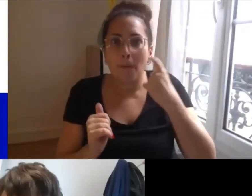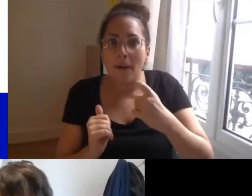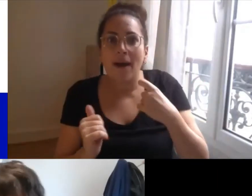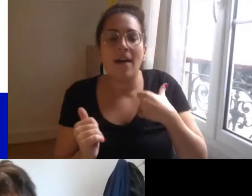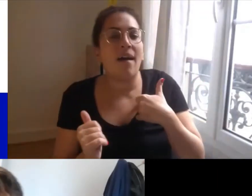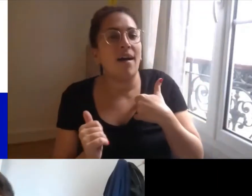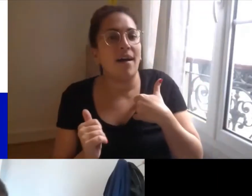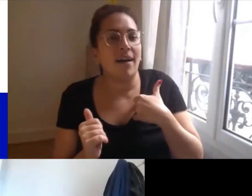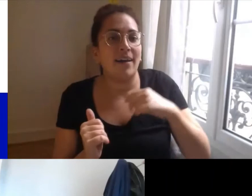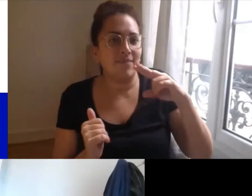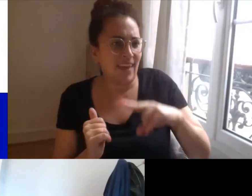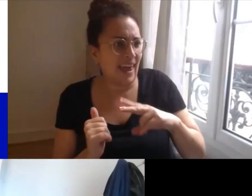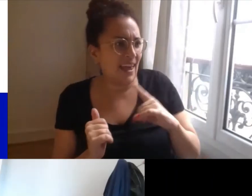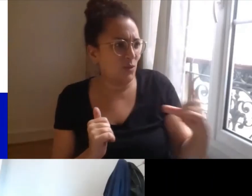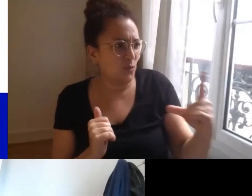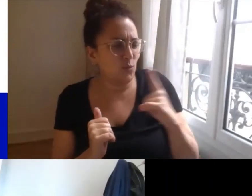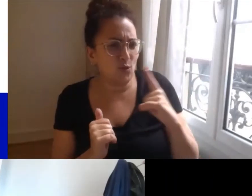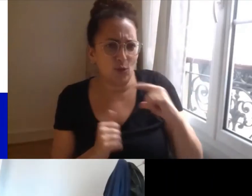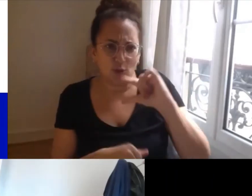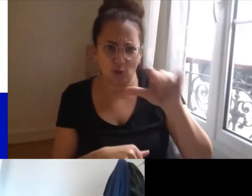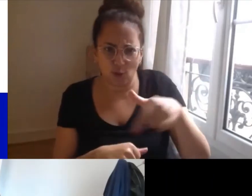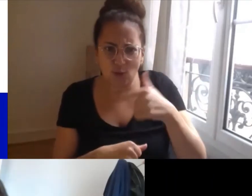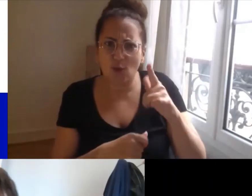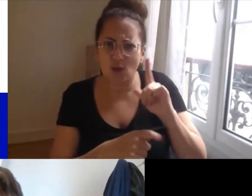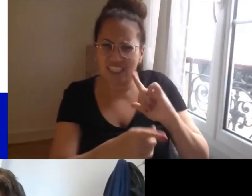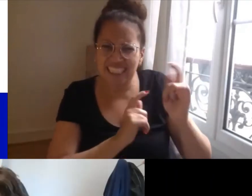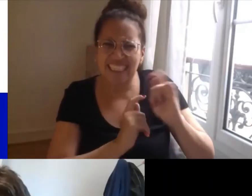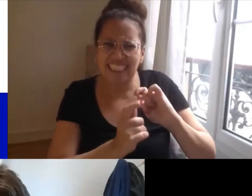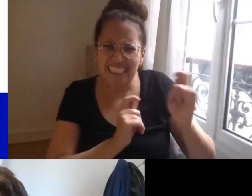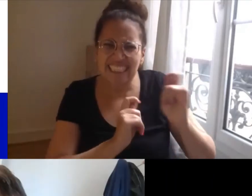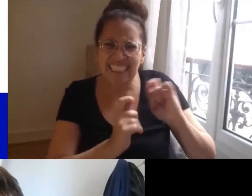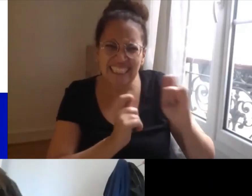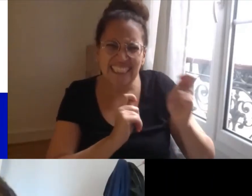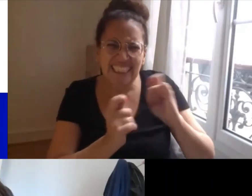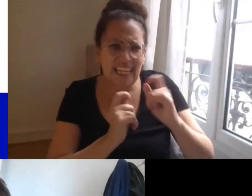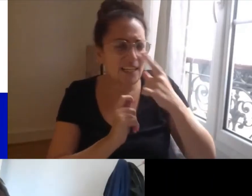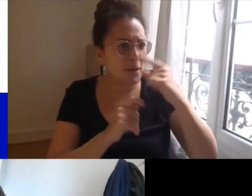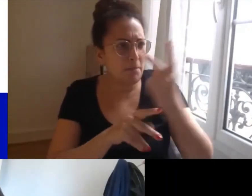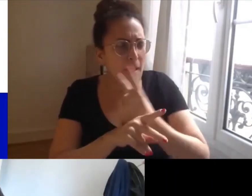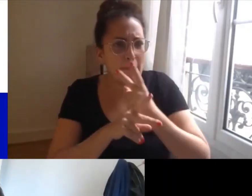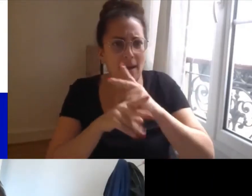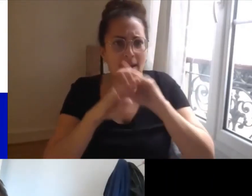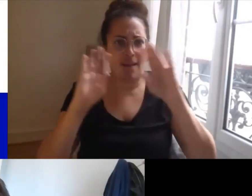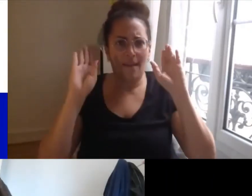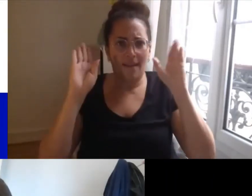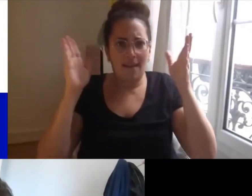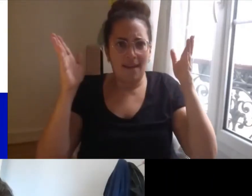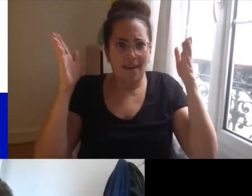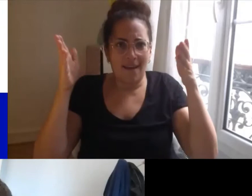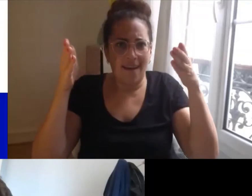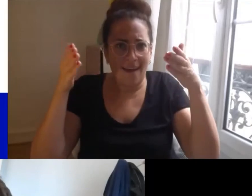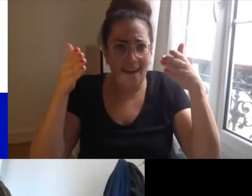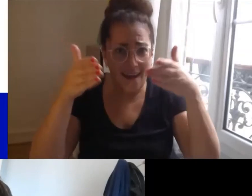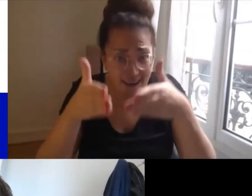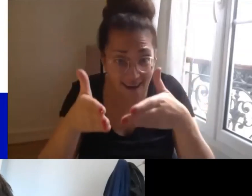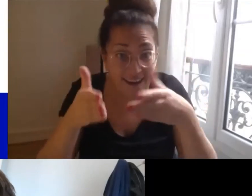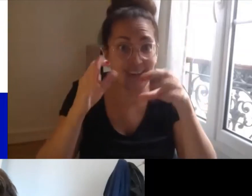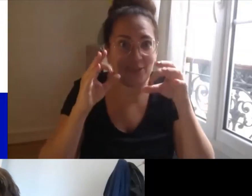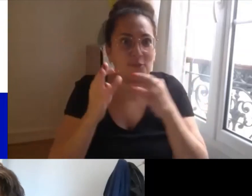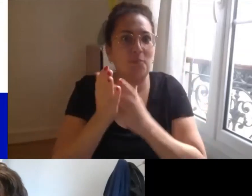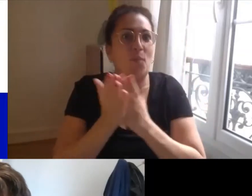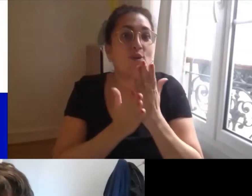deux heures de conversation on a fini par se dire qu'effectivement ça valait le coup de mettre cette dimension plus au cœur du projet